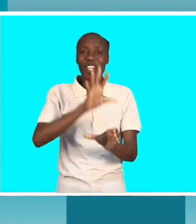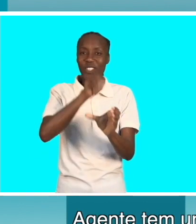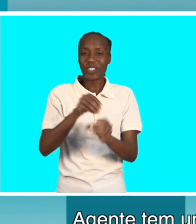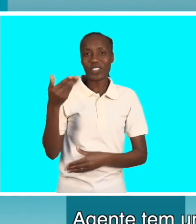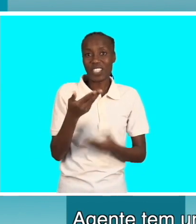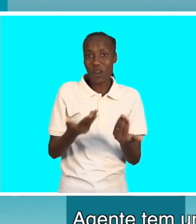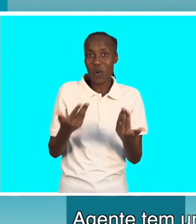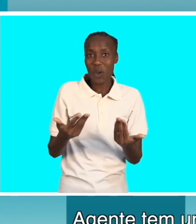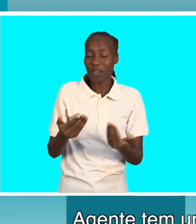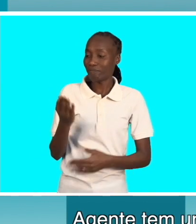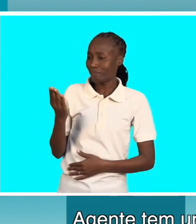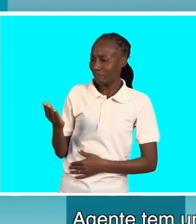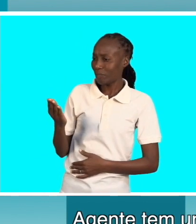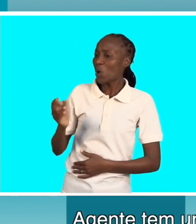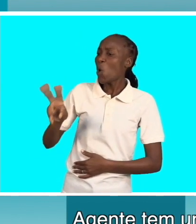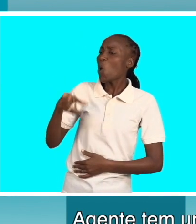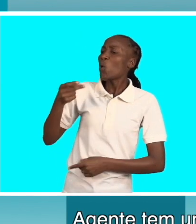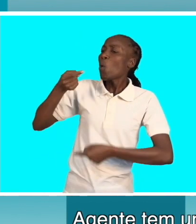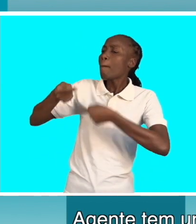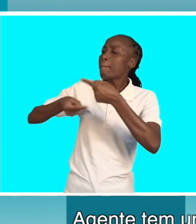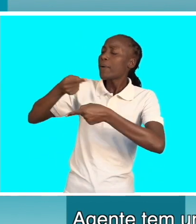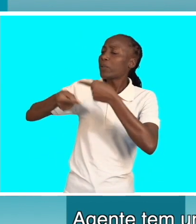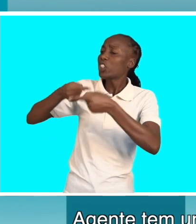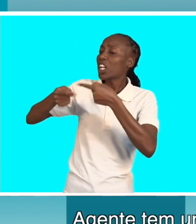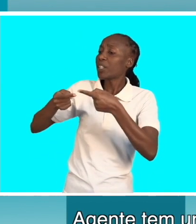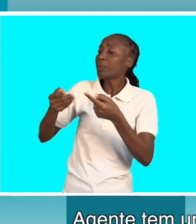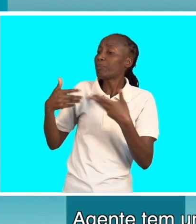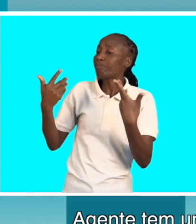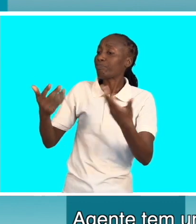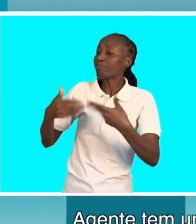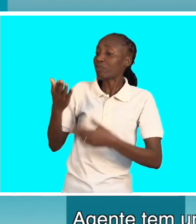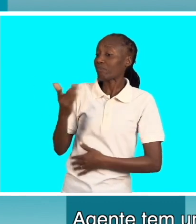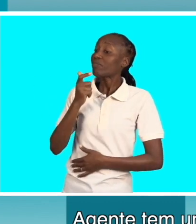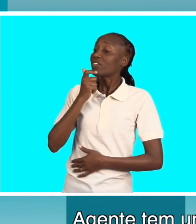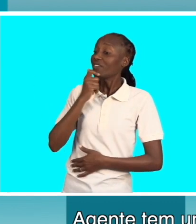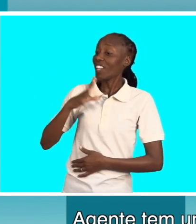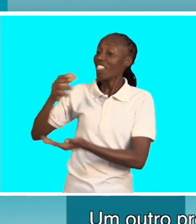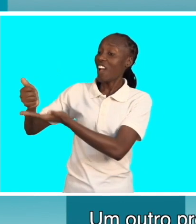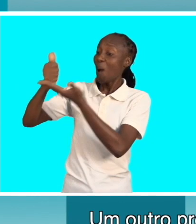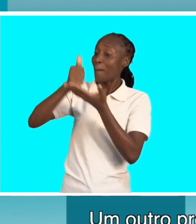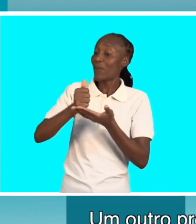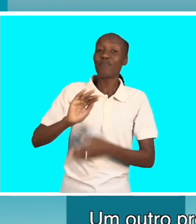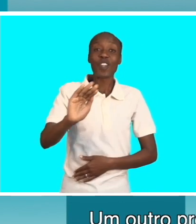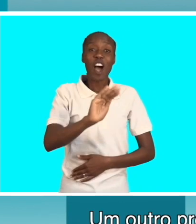A gente tem um relacionamento bem profundo e eu estou feliz de fazer parte disso. Um outro projeto que